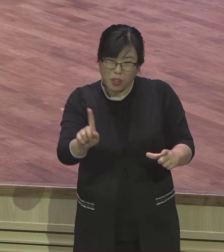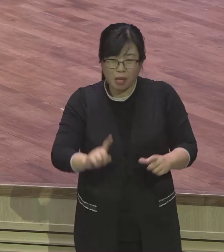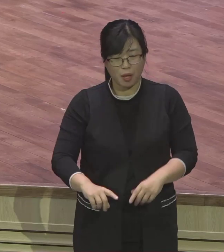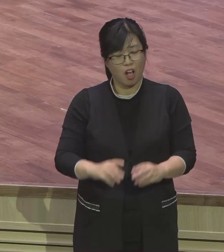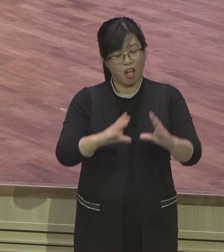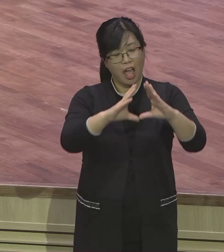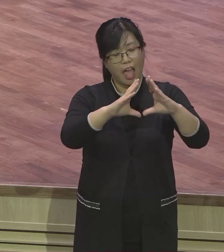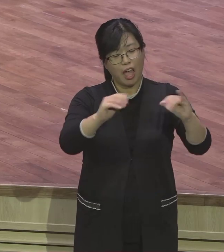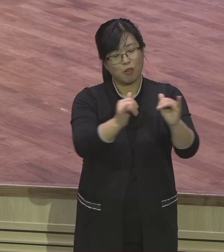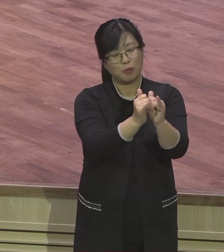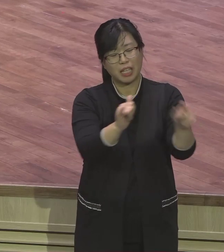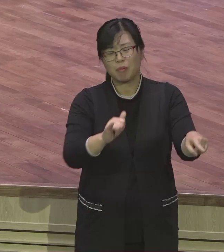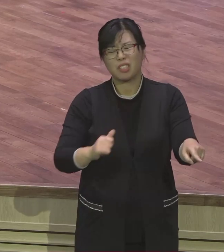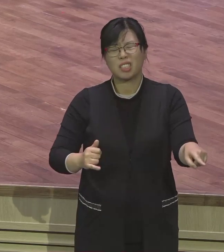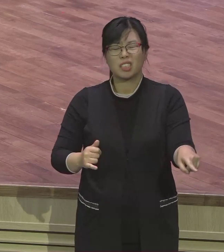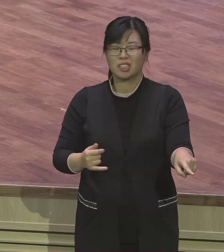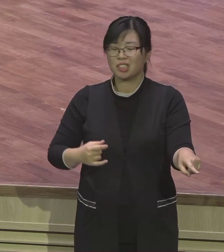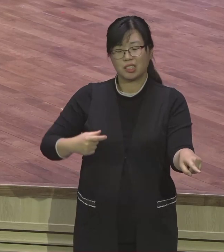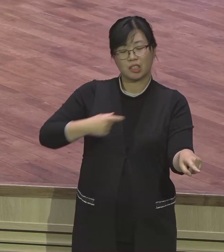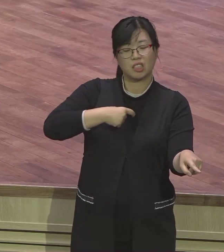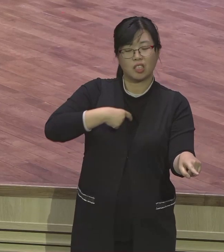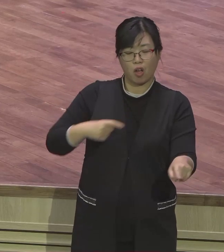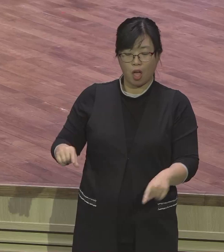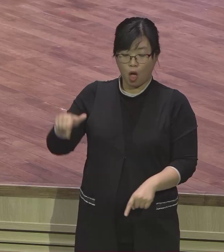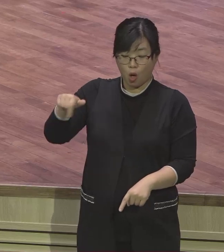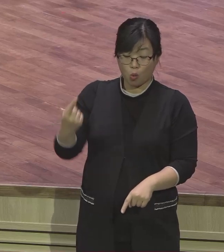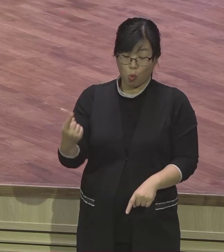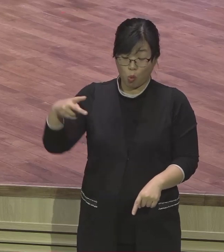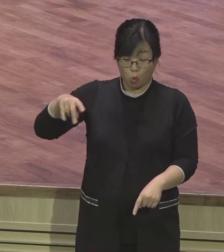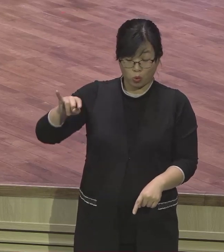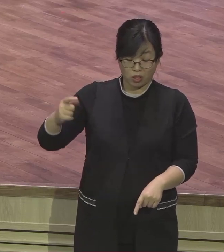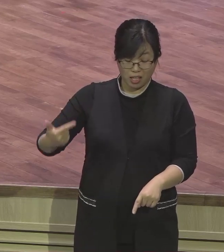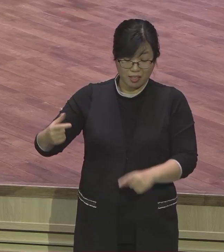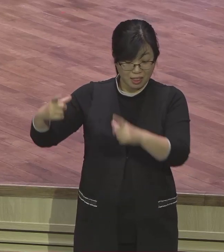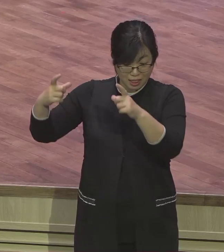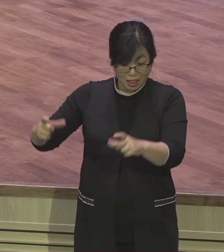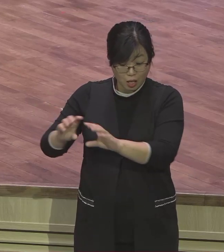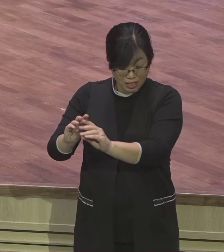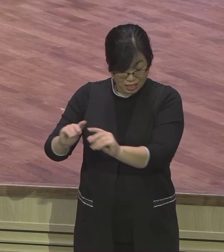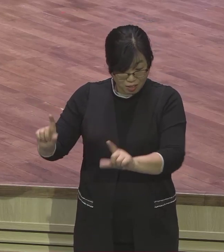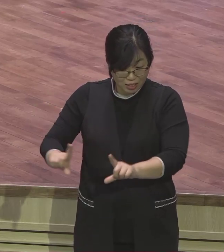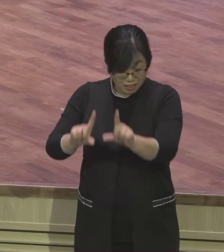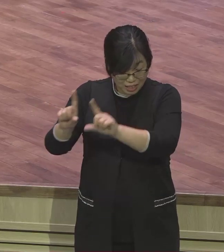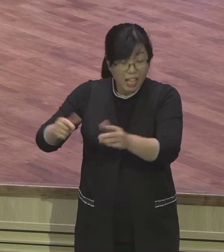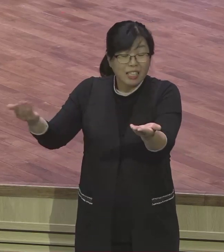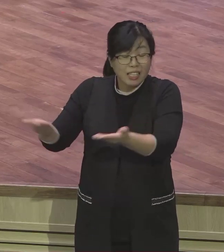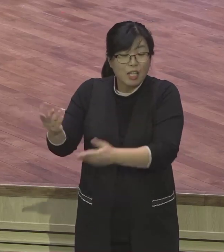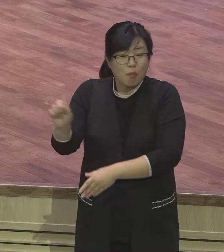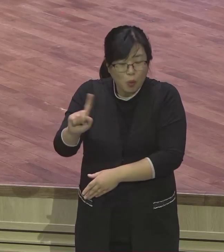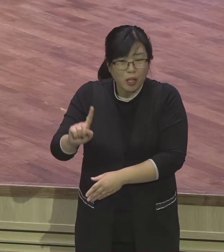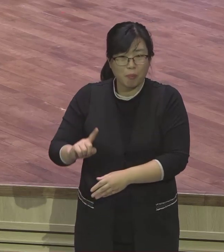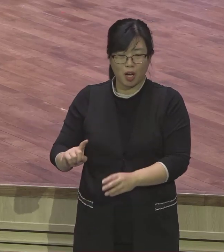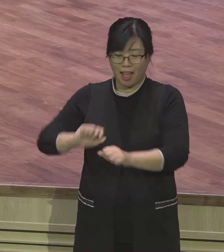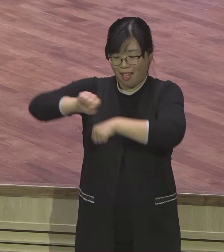목축업 냄새나고 짐승 냄새나고 아예 목축업하니까 오지도 않아. 그렇기 때문에 애굽 사람들이 간섭을 받지 않았어요.